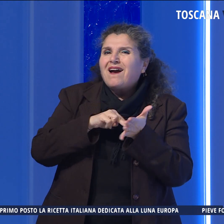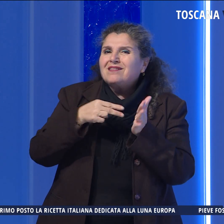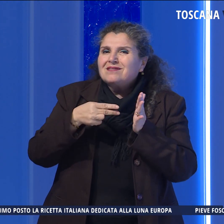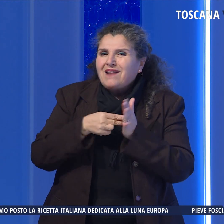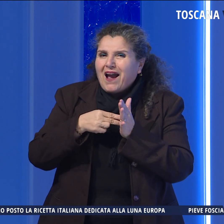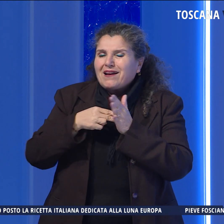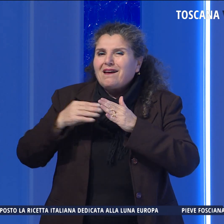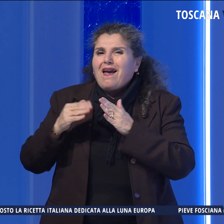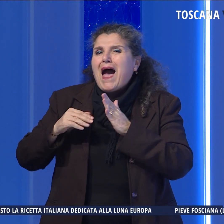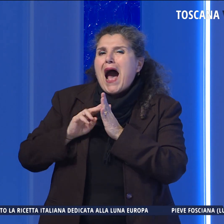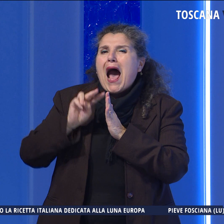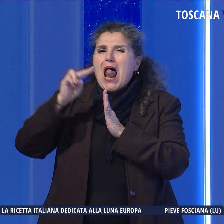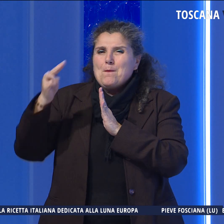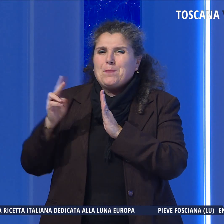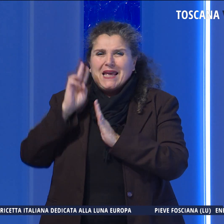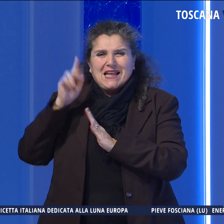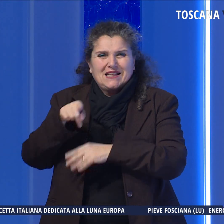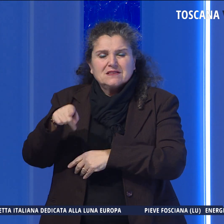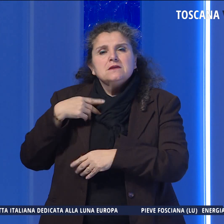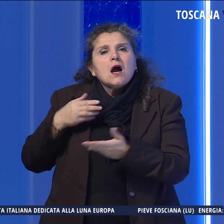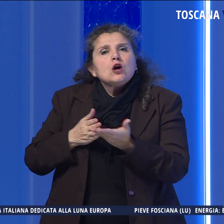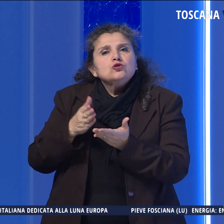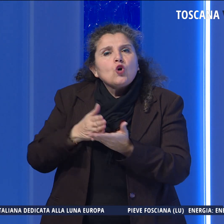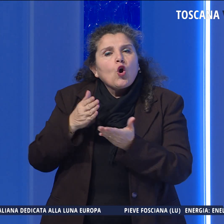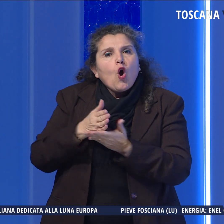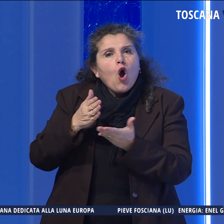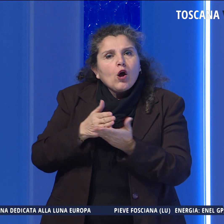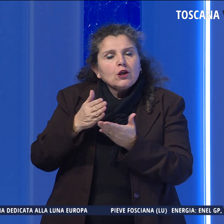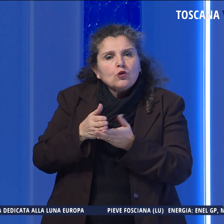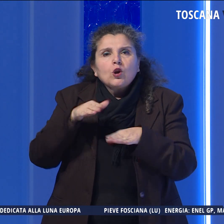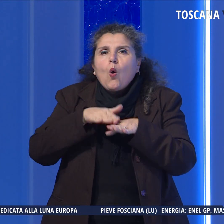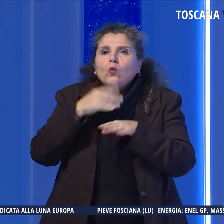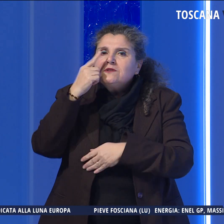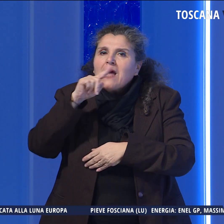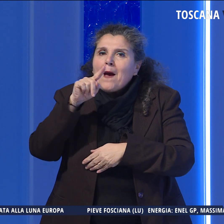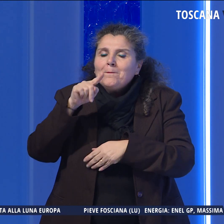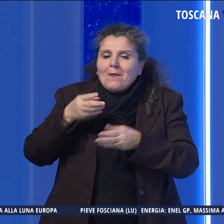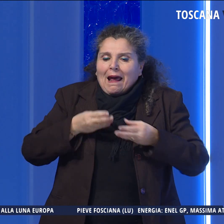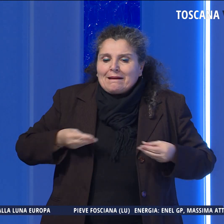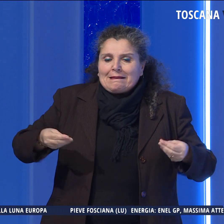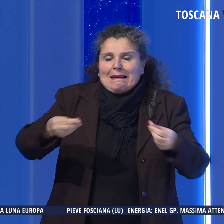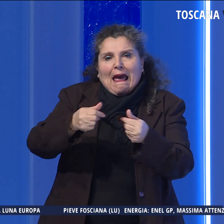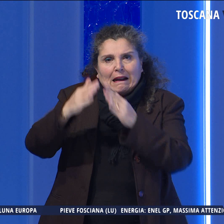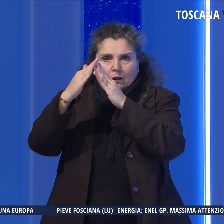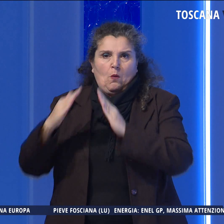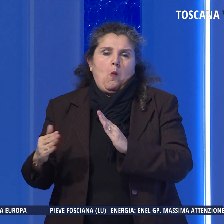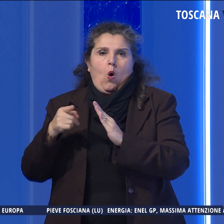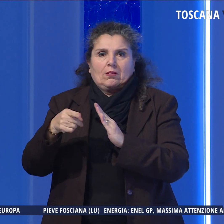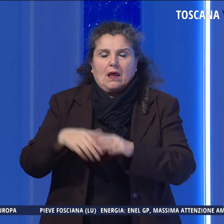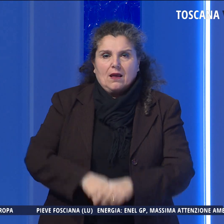alpinistiche che i soccorritori adottano per le operazioni sul terreno montano.